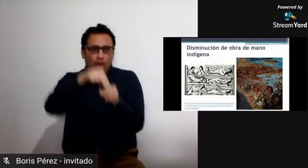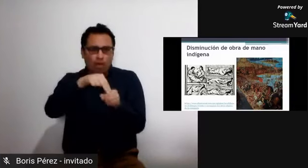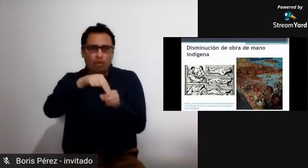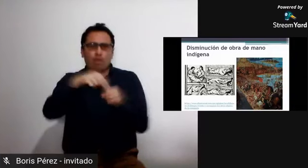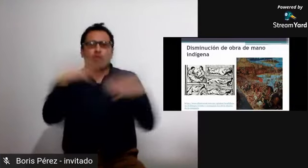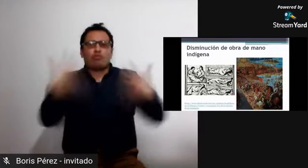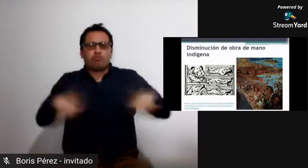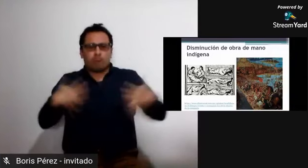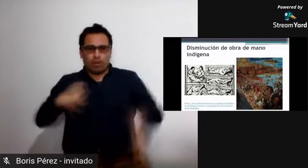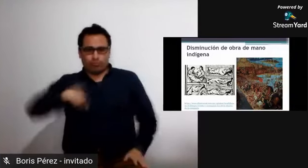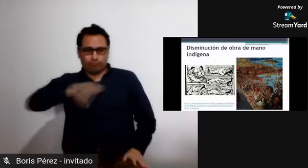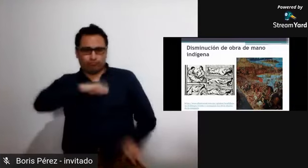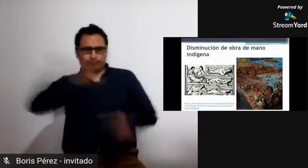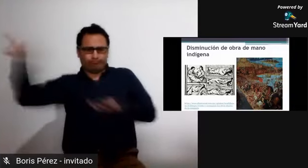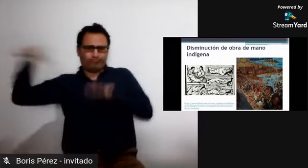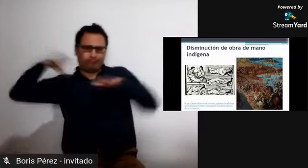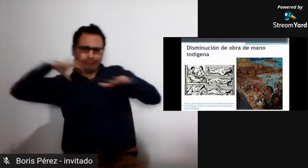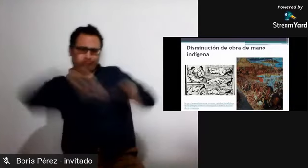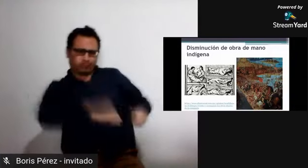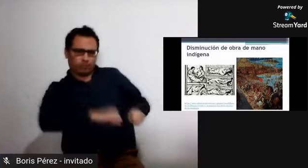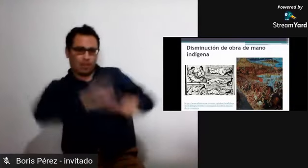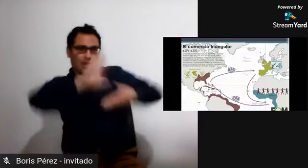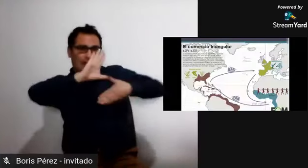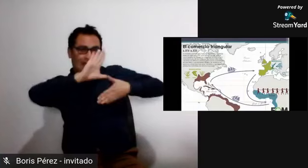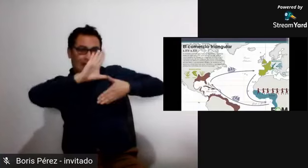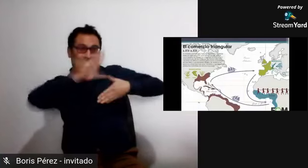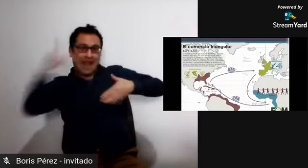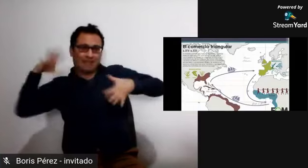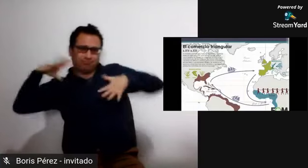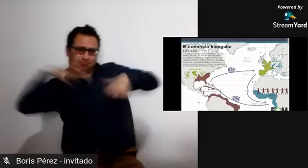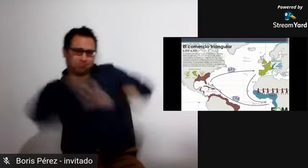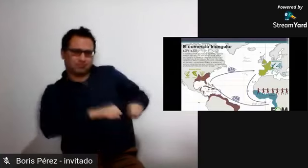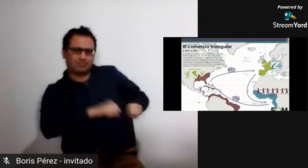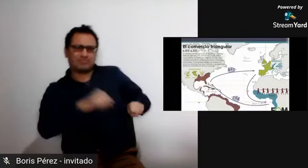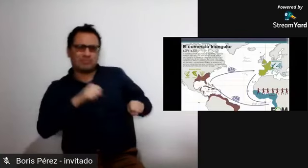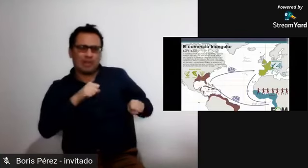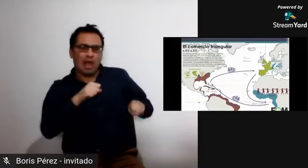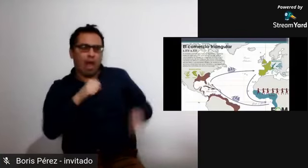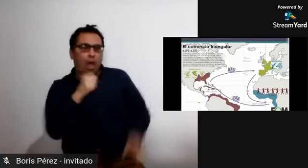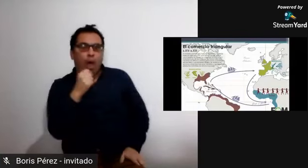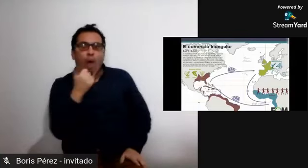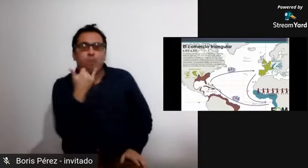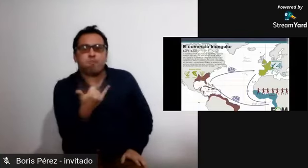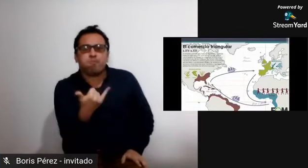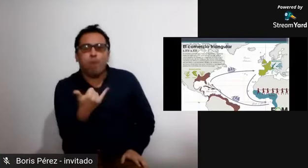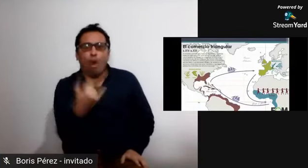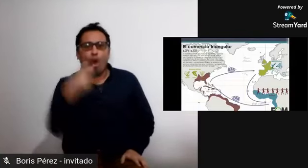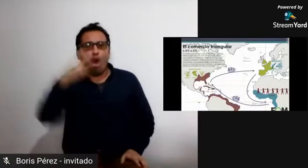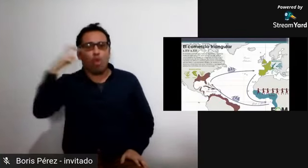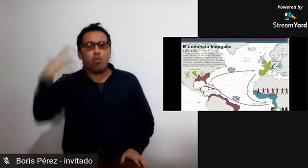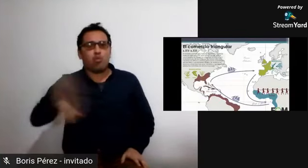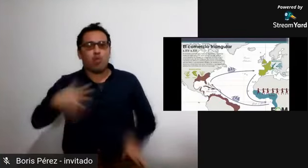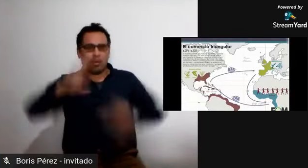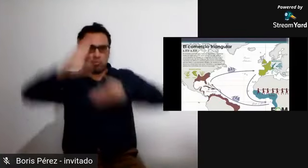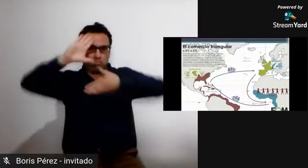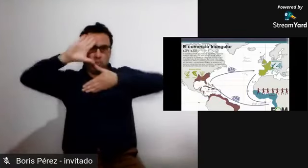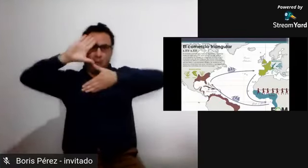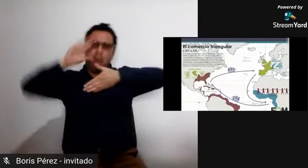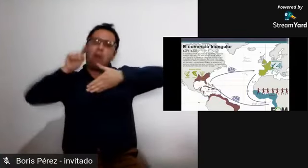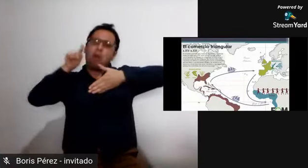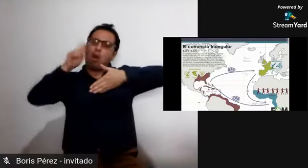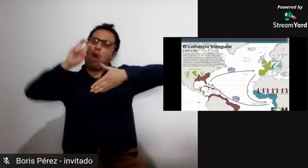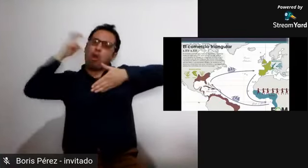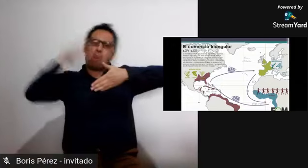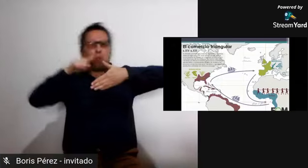y acá en el continente americano había muchas personas habitantes nativos indígenas de este